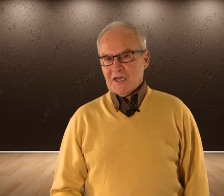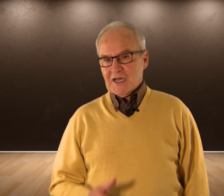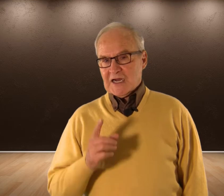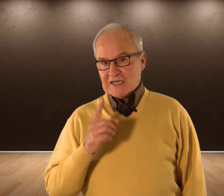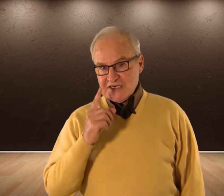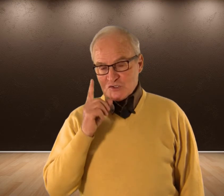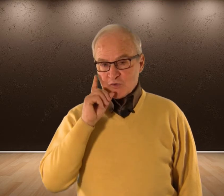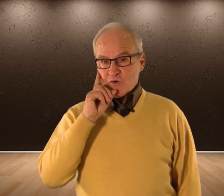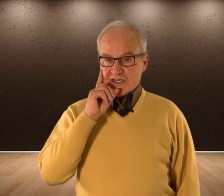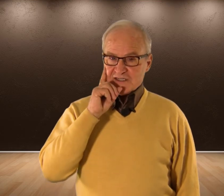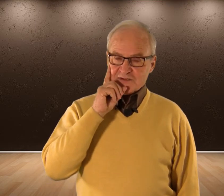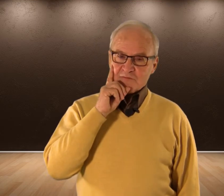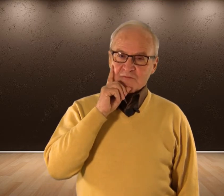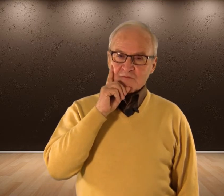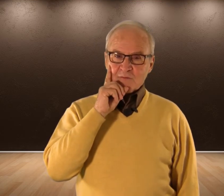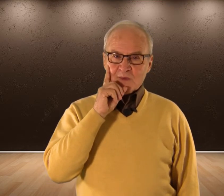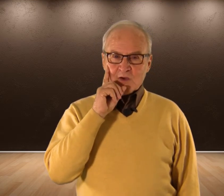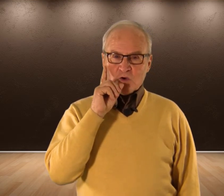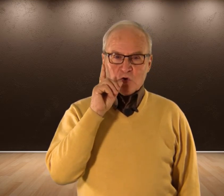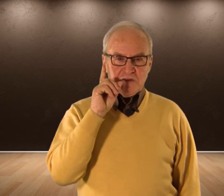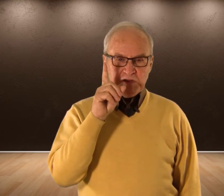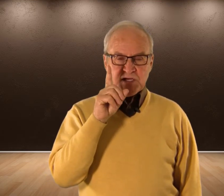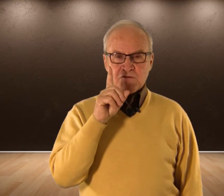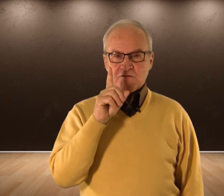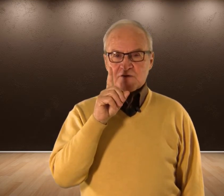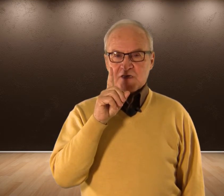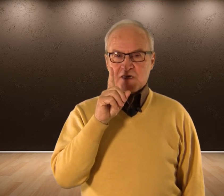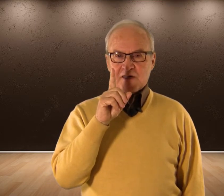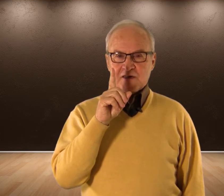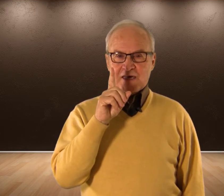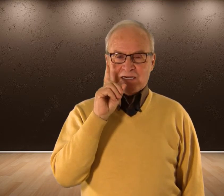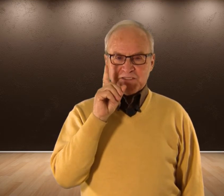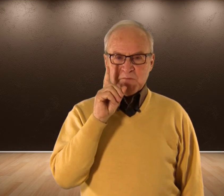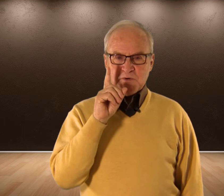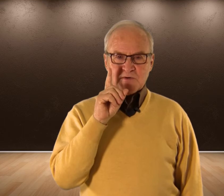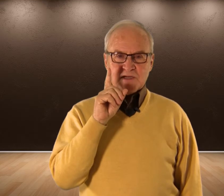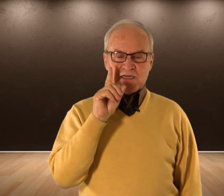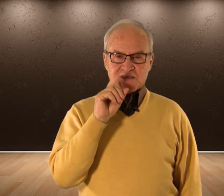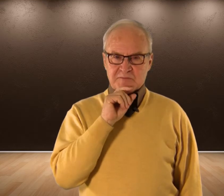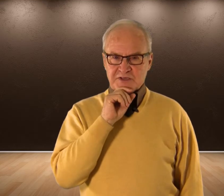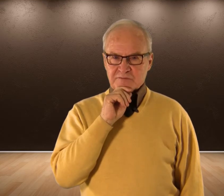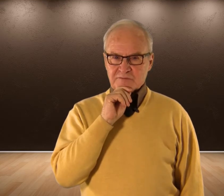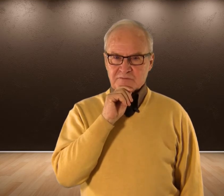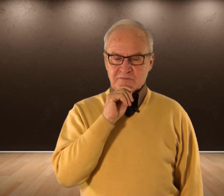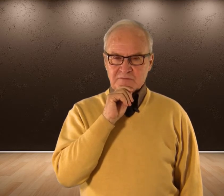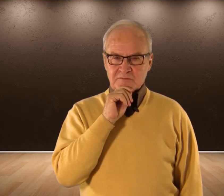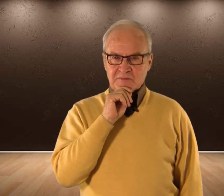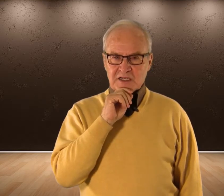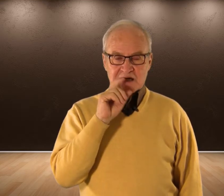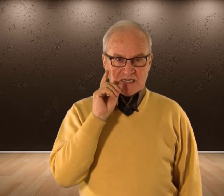Aquellas dos mujeres coincidieron en el tiempo en la terapia Las